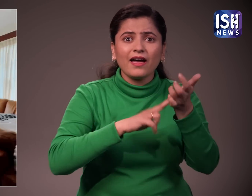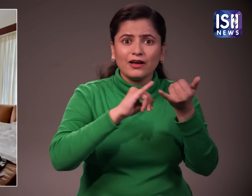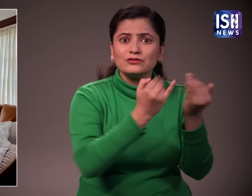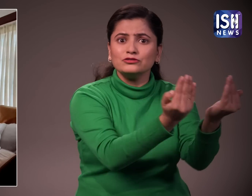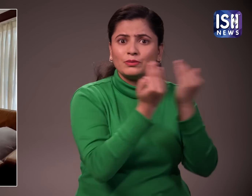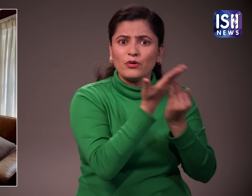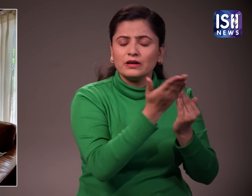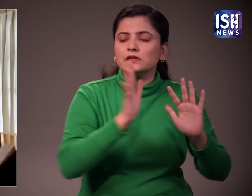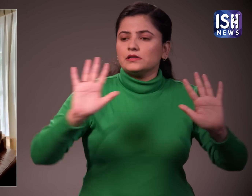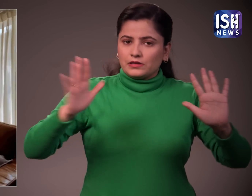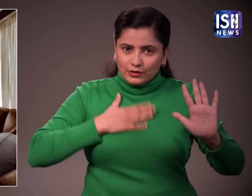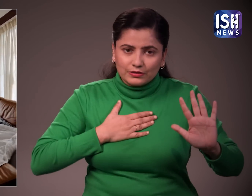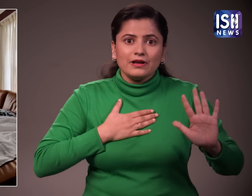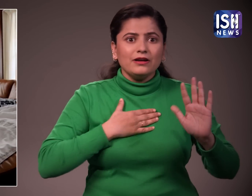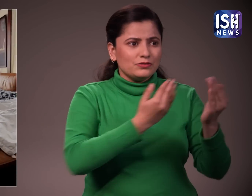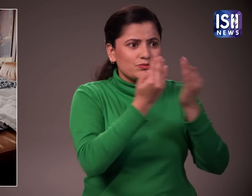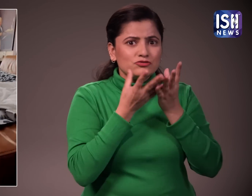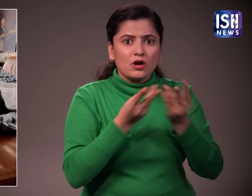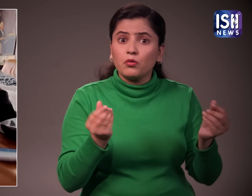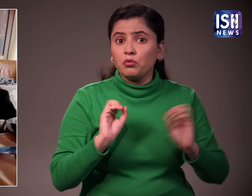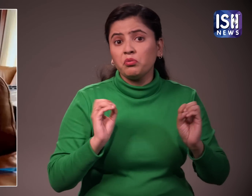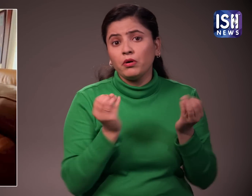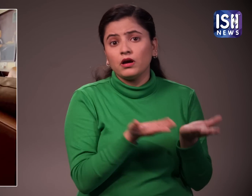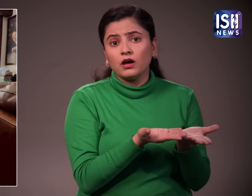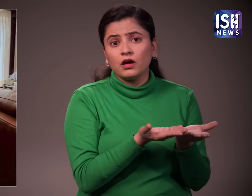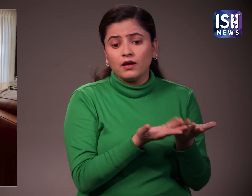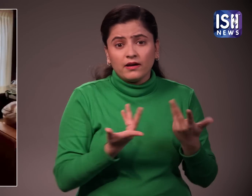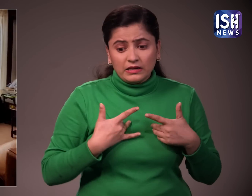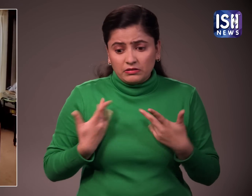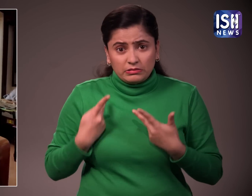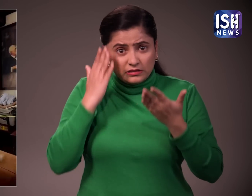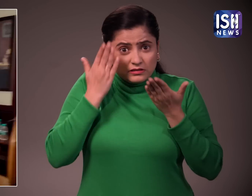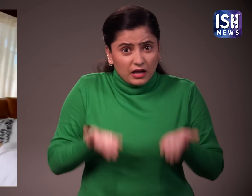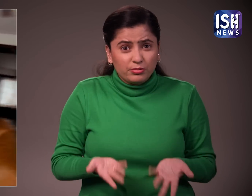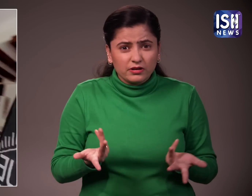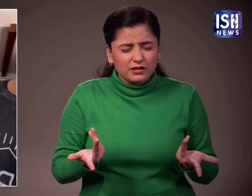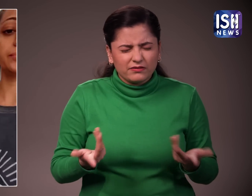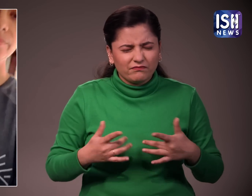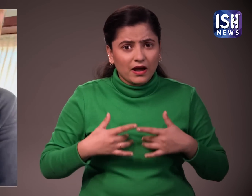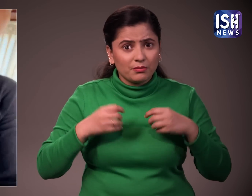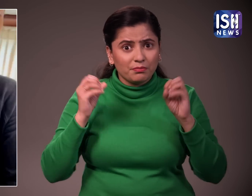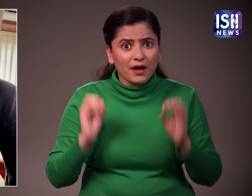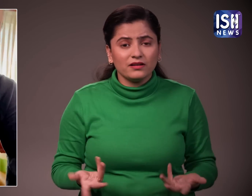मेरे पती नवाजु दिन मेरी रक्षा नहीं कर रहे है या मेरे लिए खड़े होने में भी सक्षम नहीं है